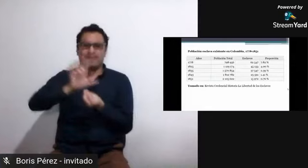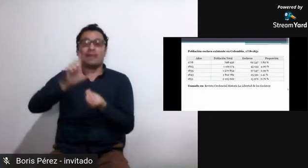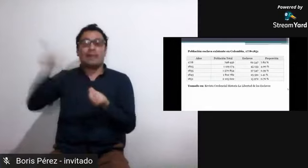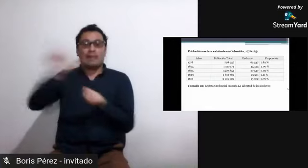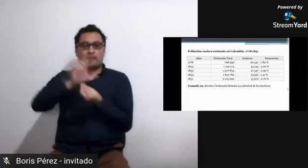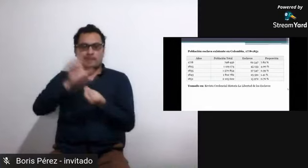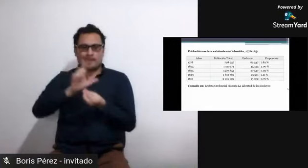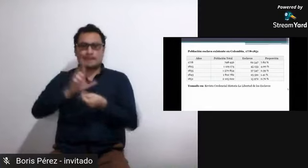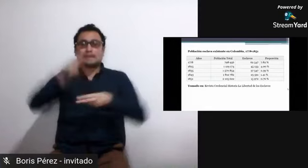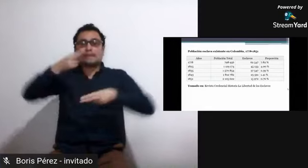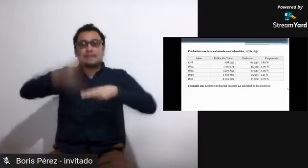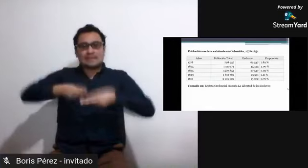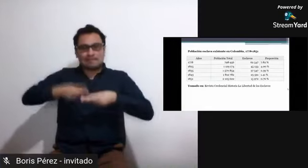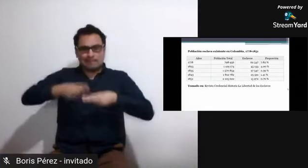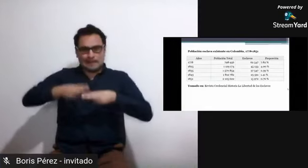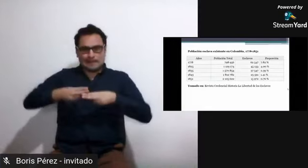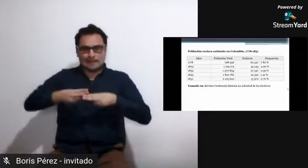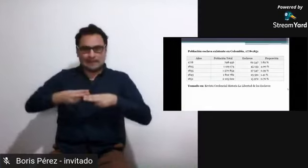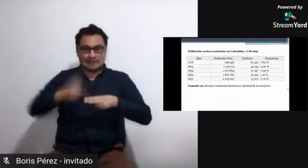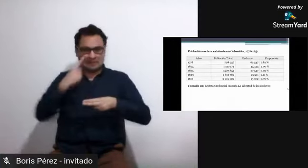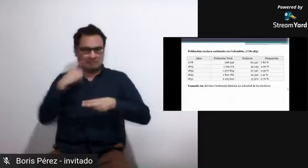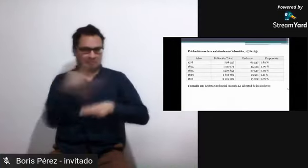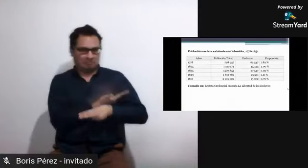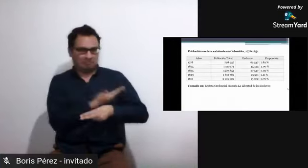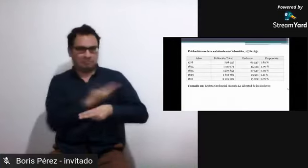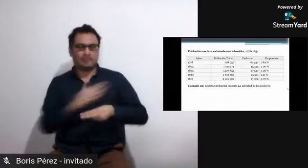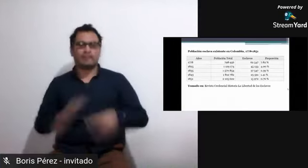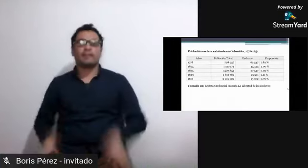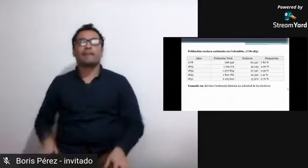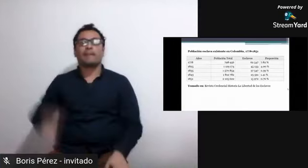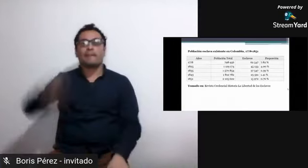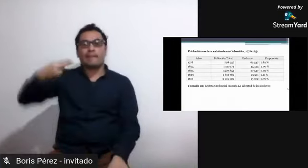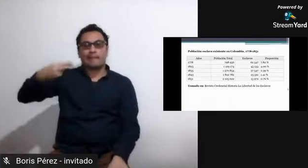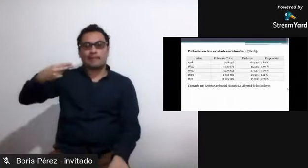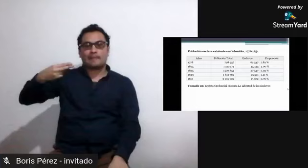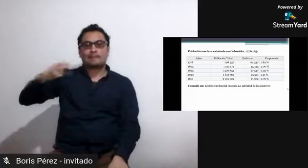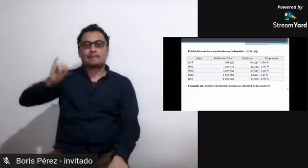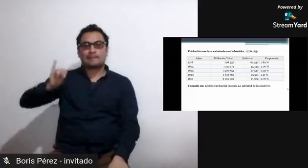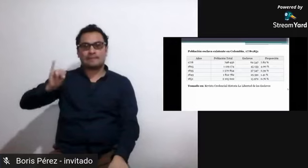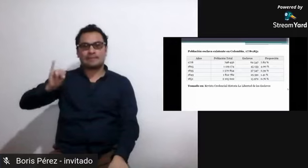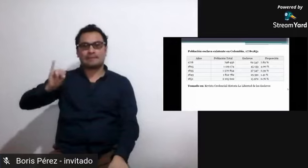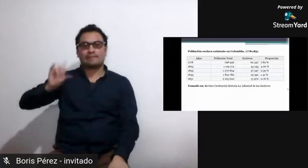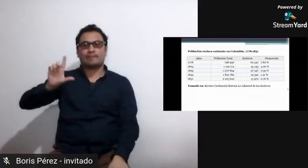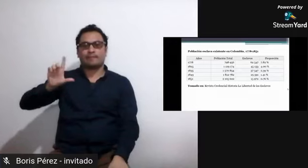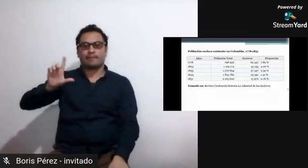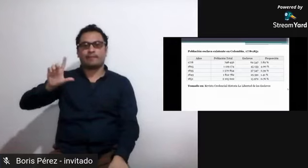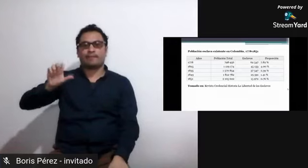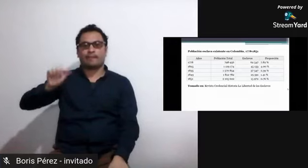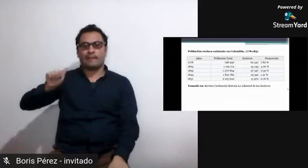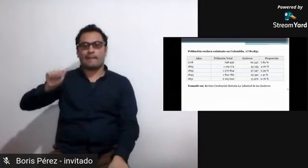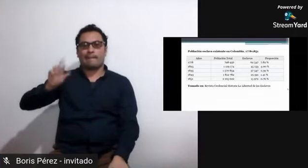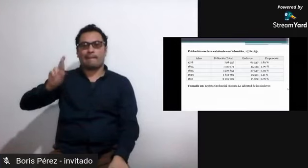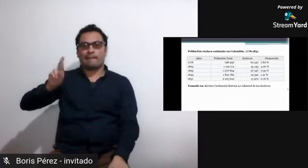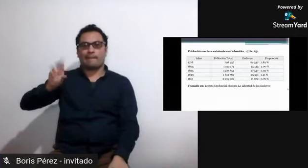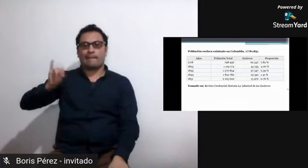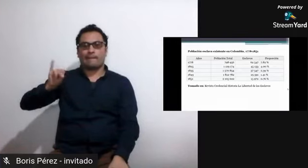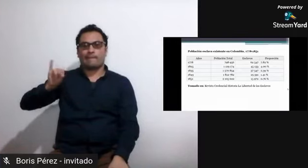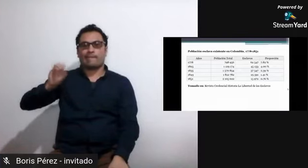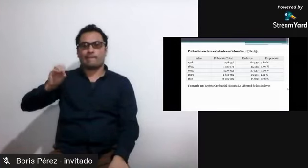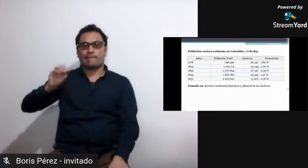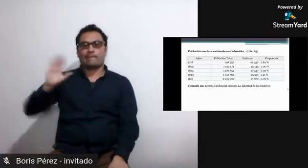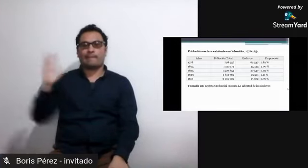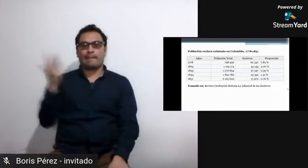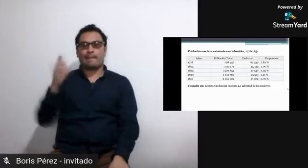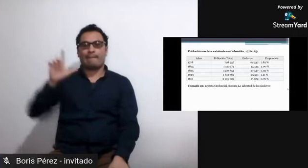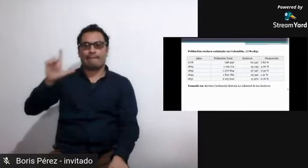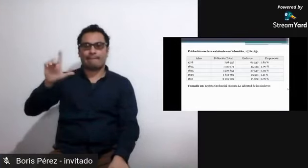Y eso se da al presidente que estaba hasta ese entonces, que era del Partido Liberal, quien vamos a